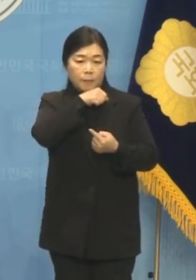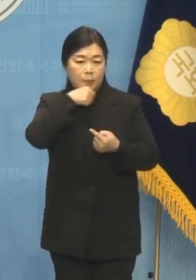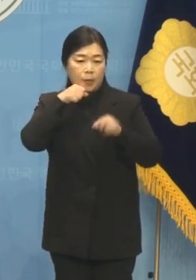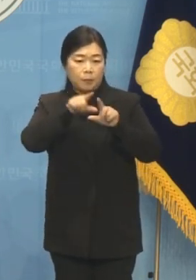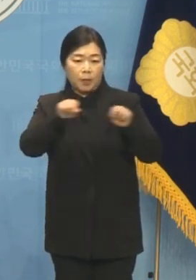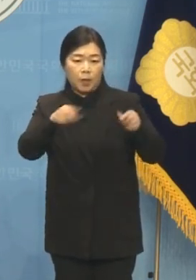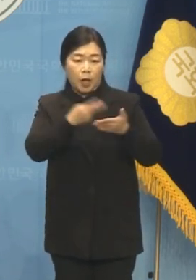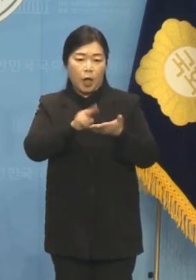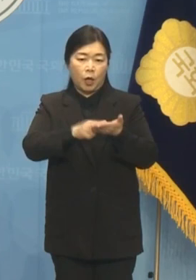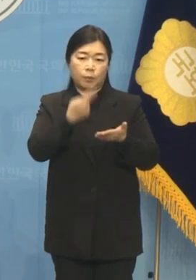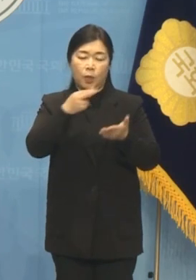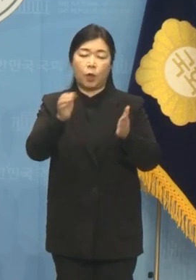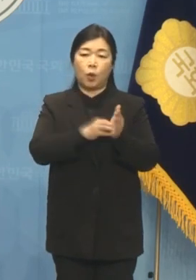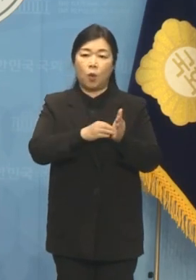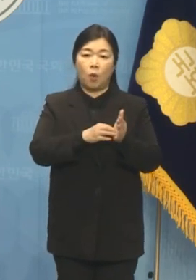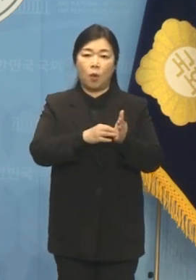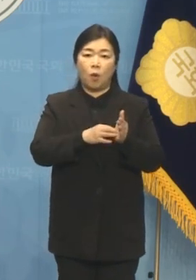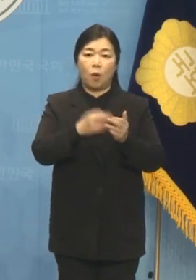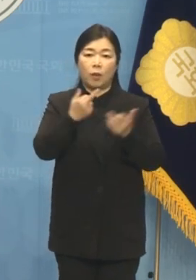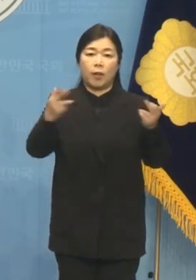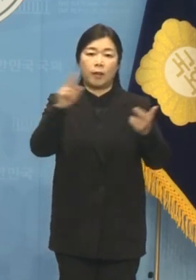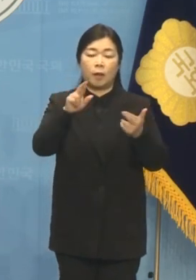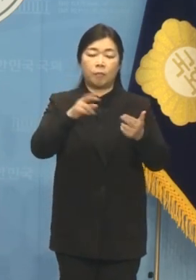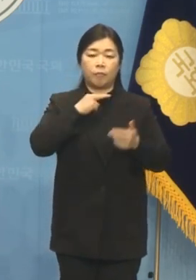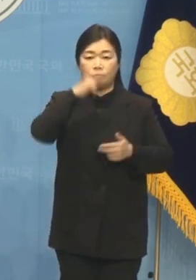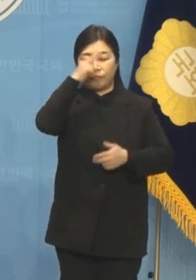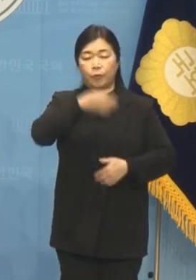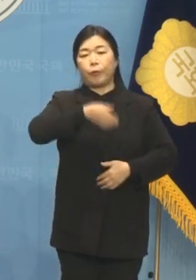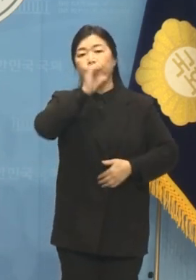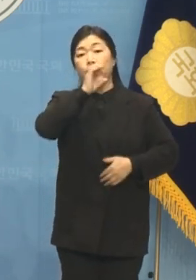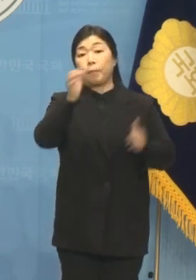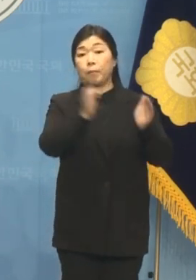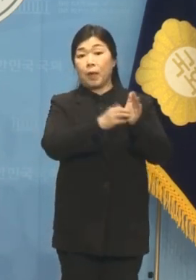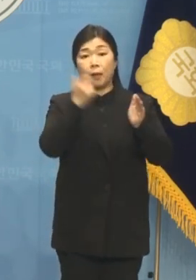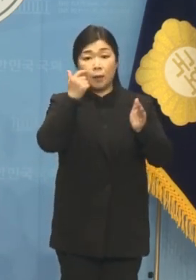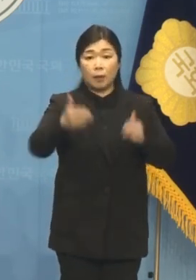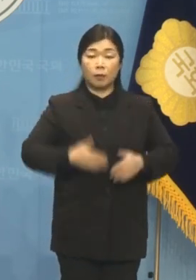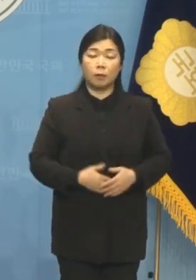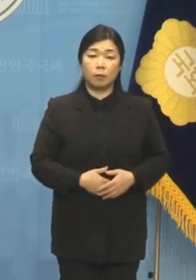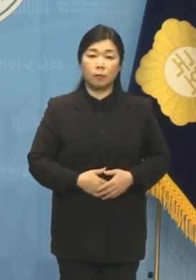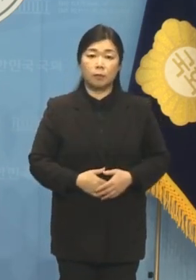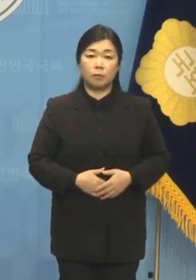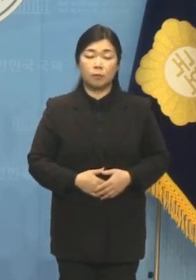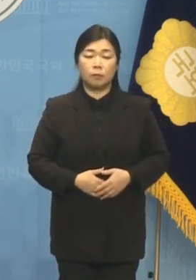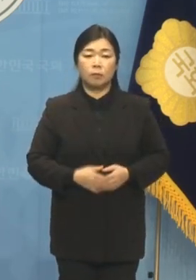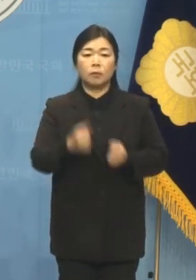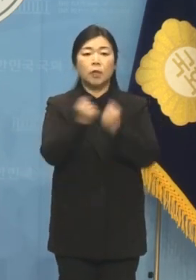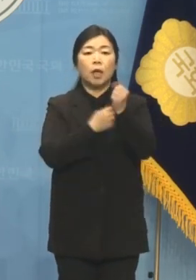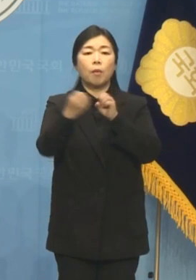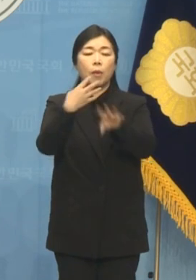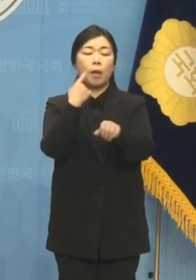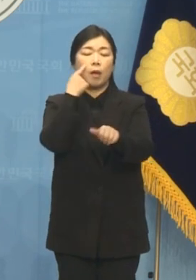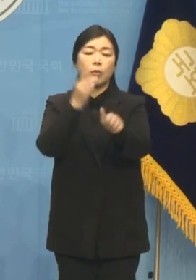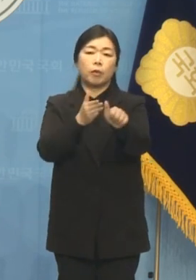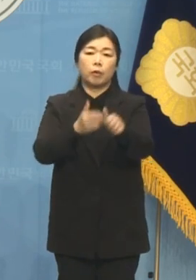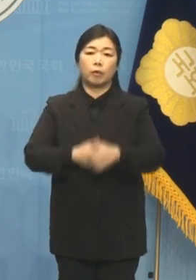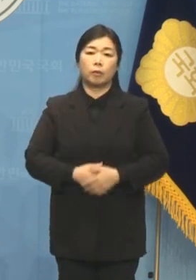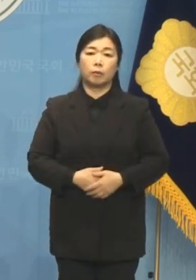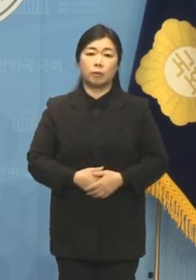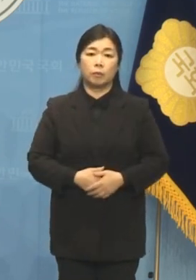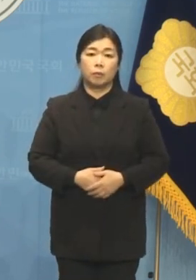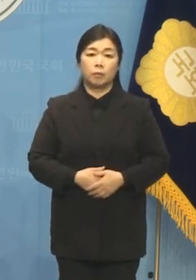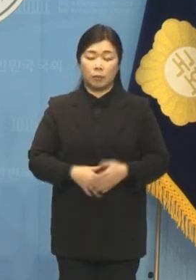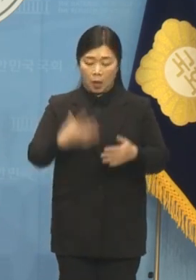입가심도 야무지게 했습니까? 정호택 의원은 입이 있으면 해명하십시오. 이번에는